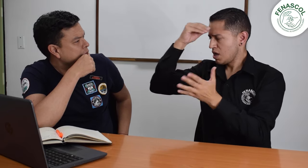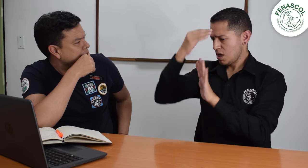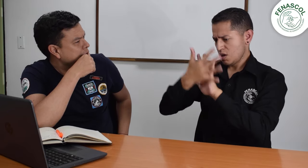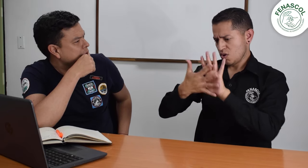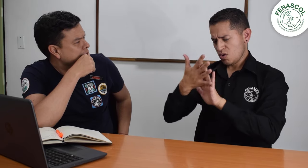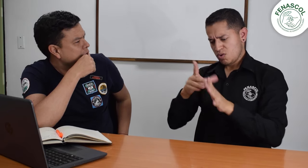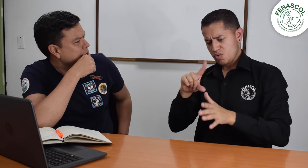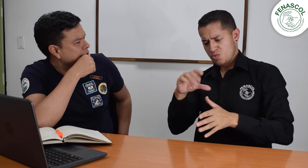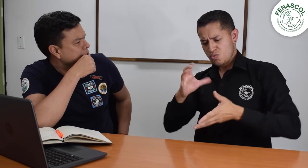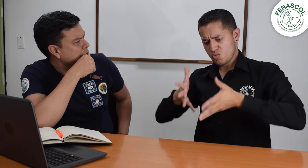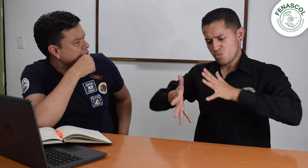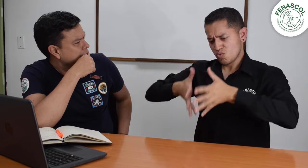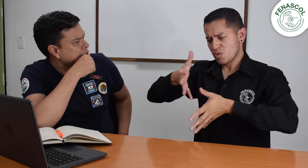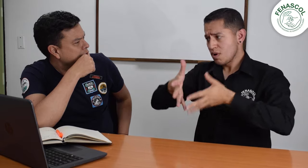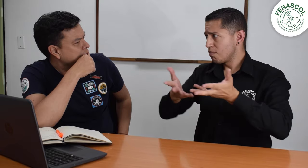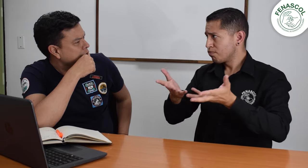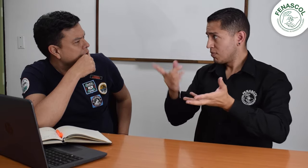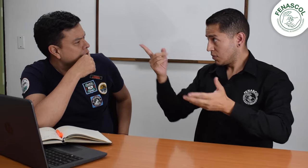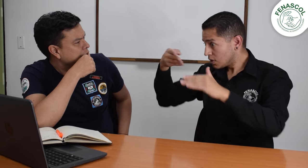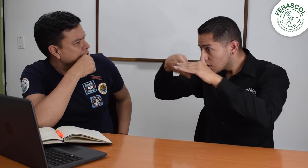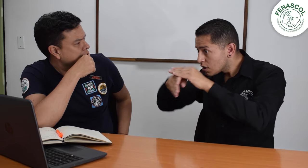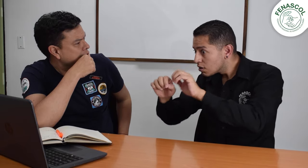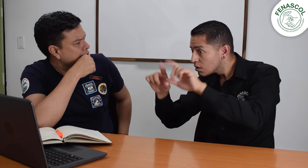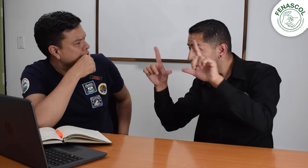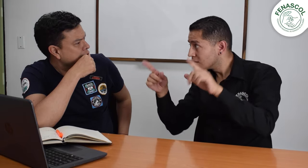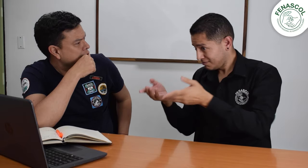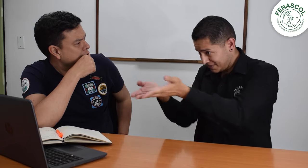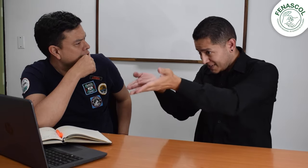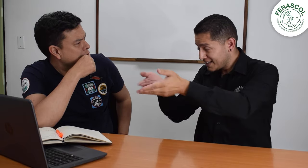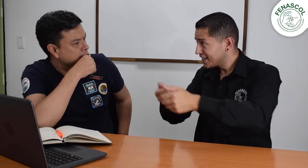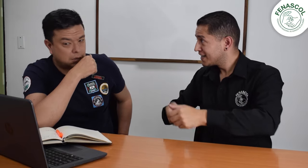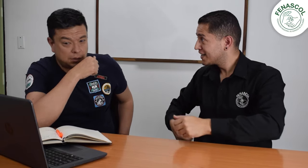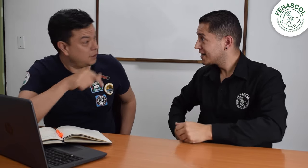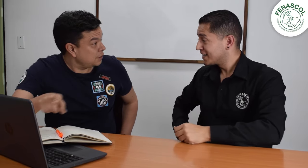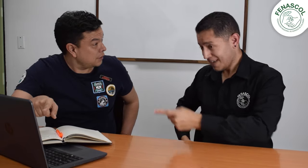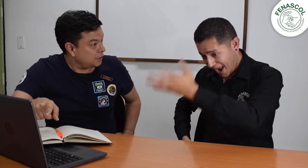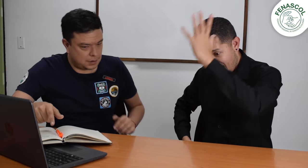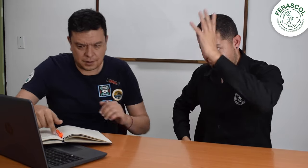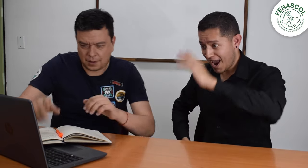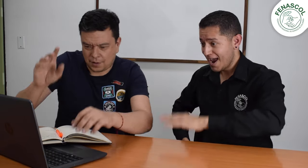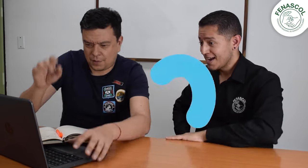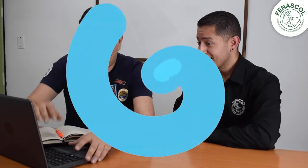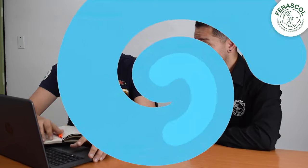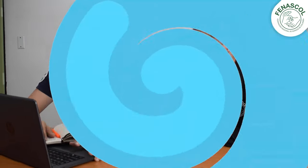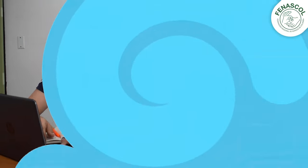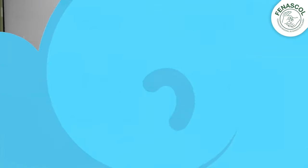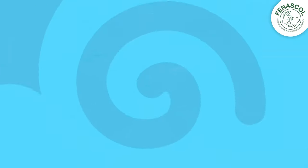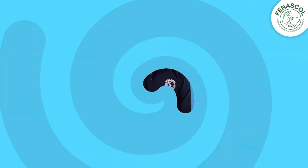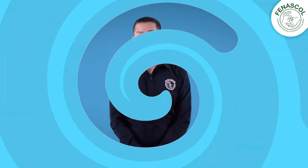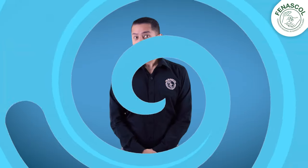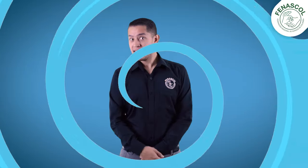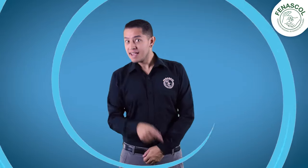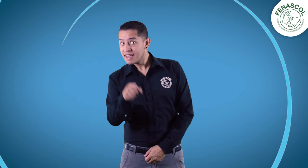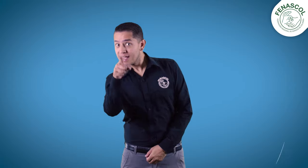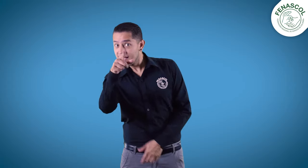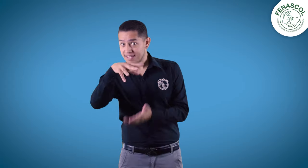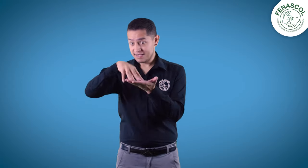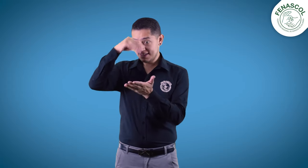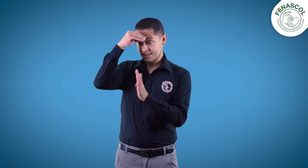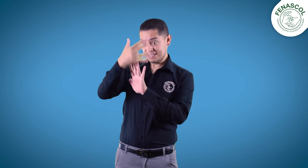desean aprender y perfeccionar la lengua de señas. Entra y mira. ¿Aquí? ¡Claro! ¿Tú quieres aprender